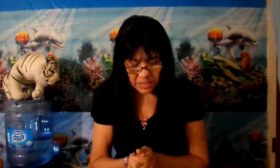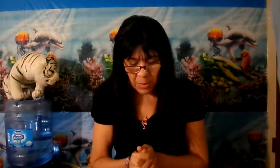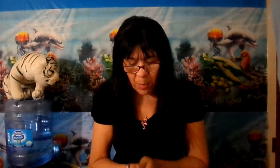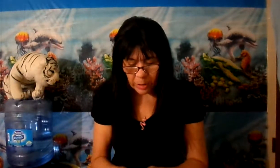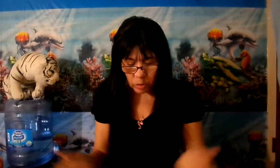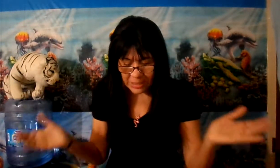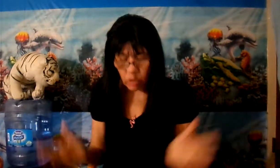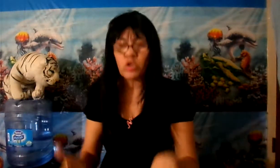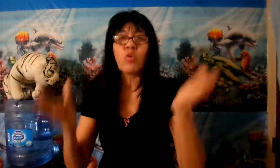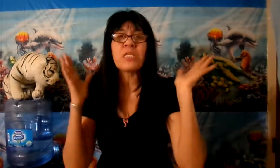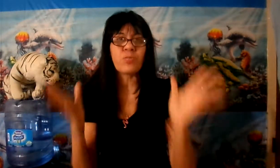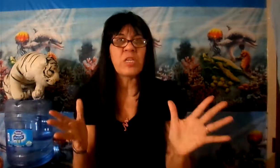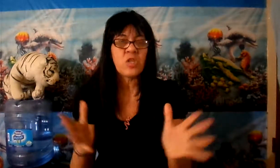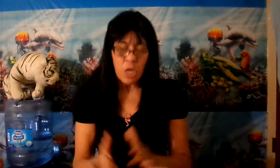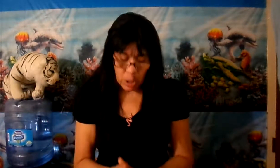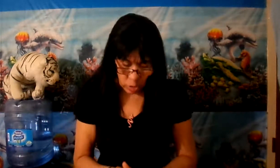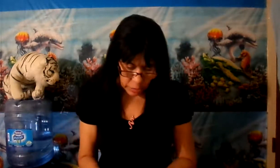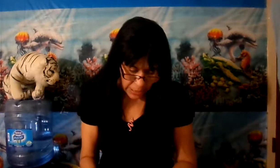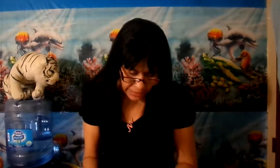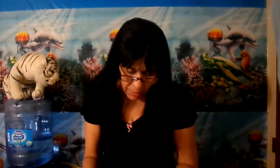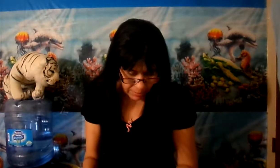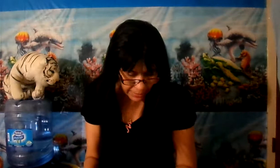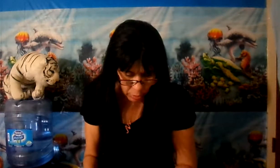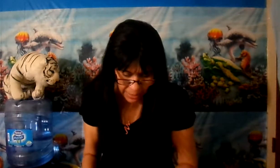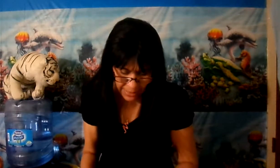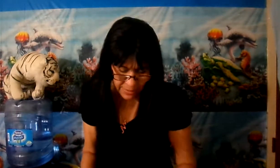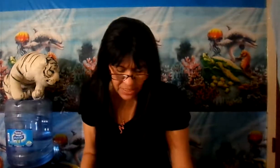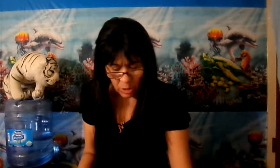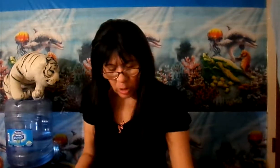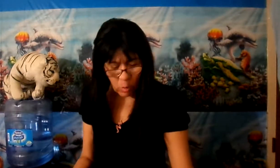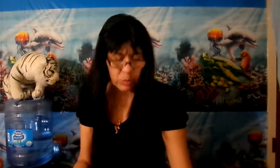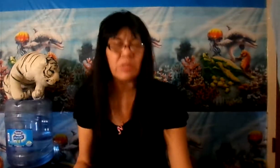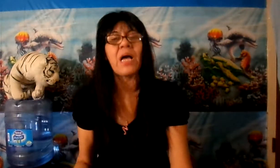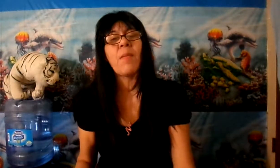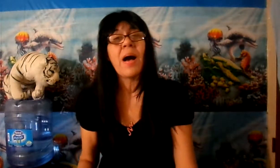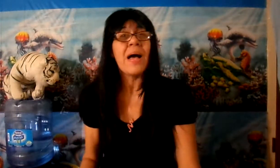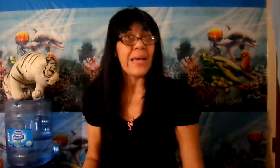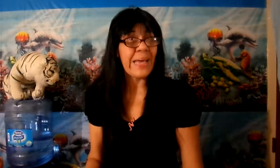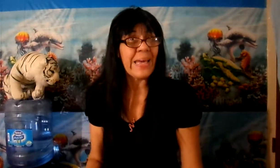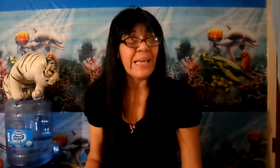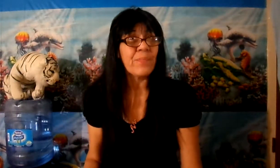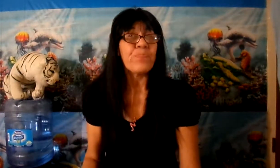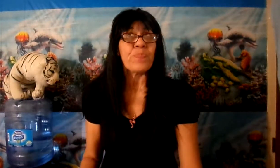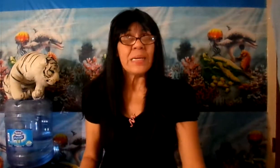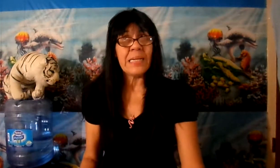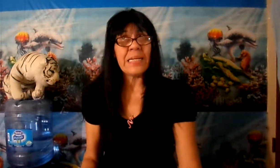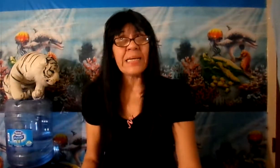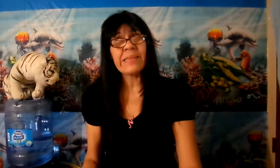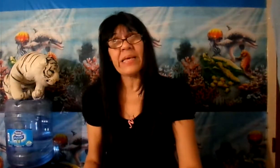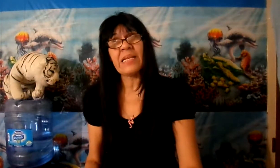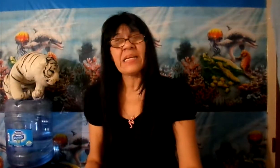tema, porque Donald Trump dio un speech donde él estaba hablándole a las naciones cuando estaba en lo